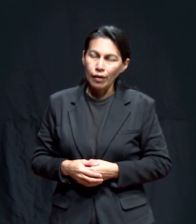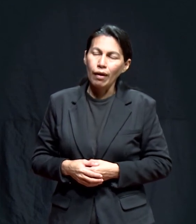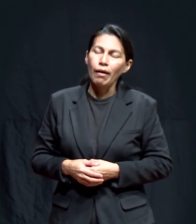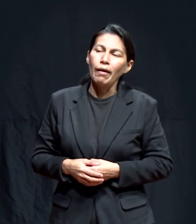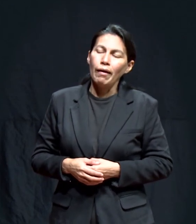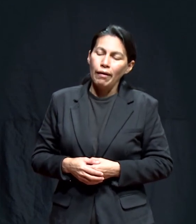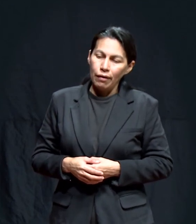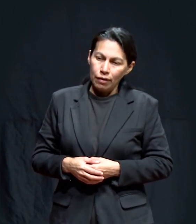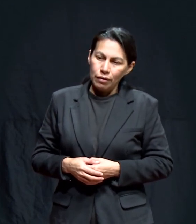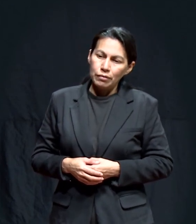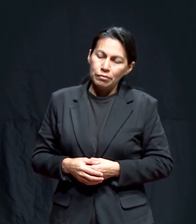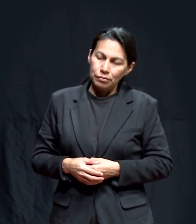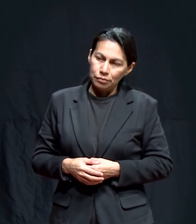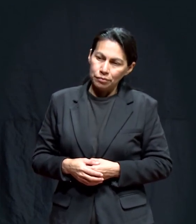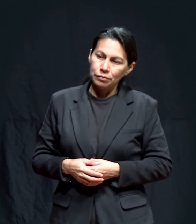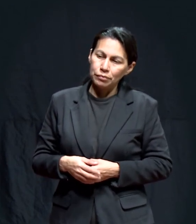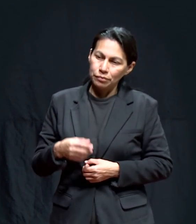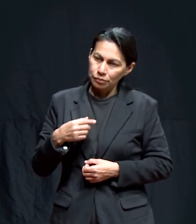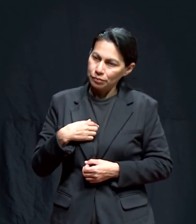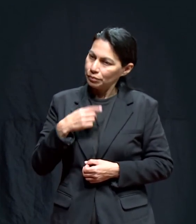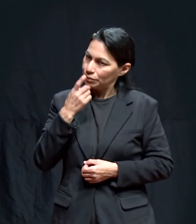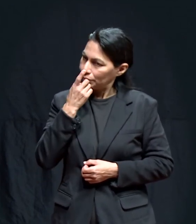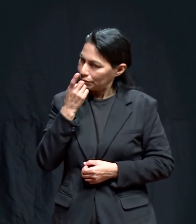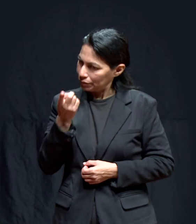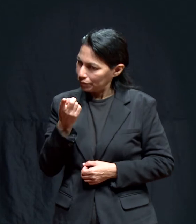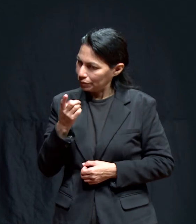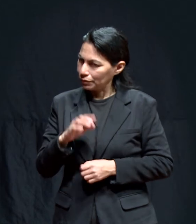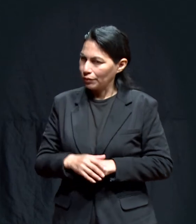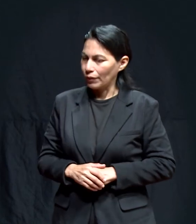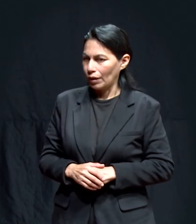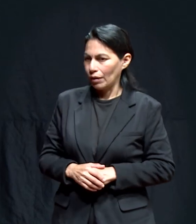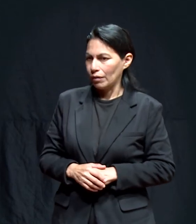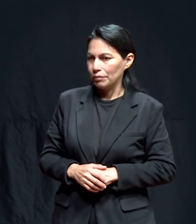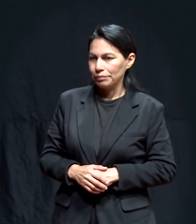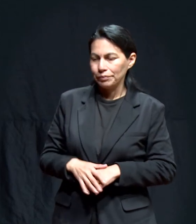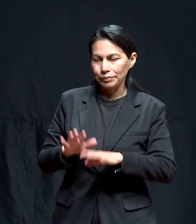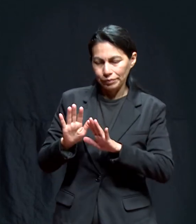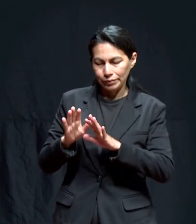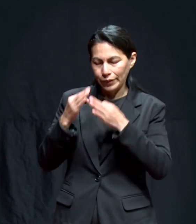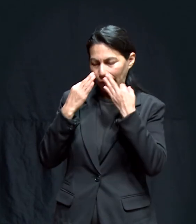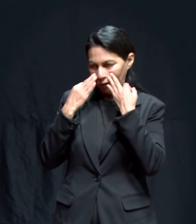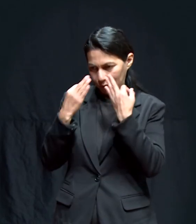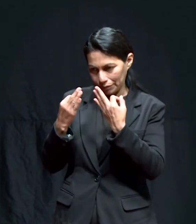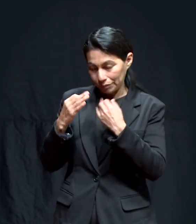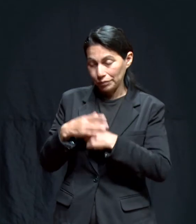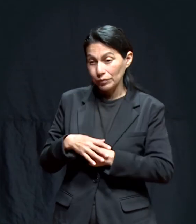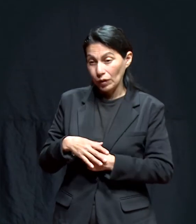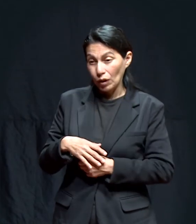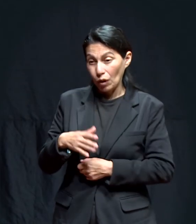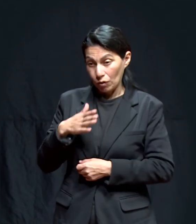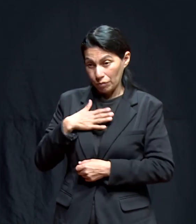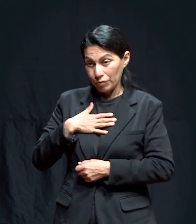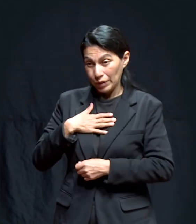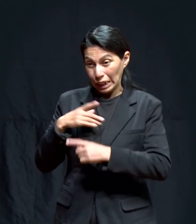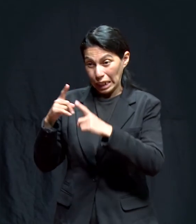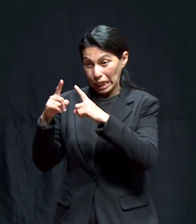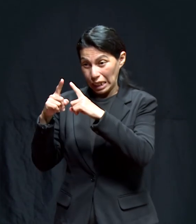Y fue cuando yo le dije, mire, yo pertenezco a una iglesia.